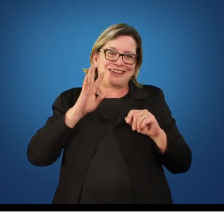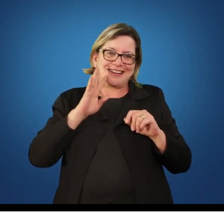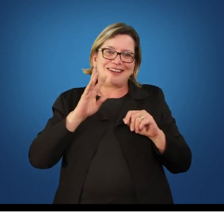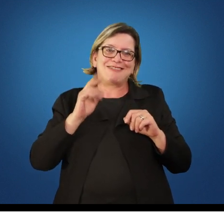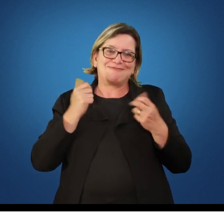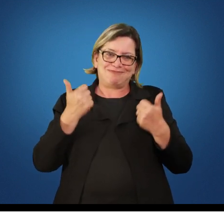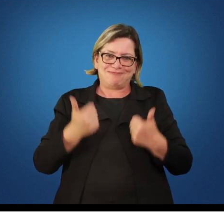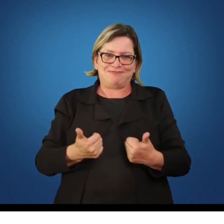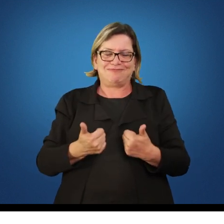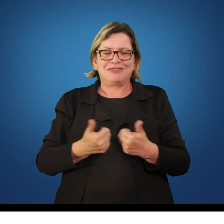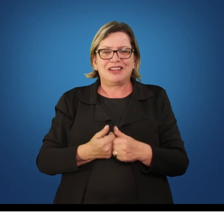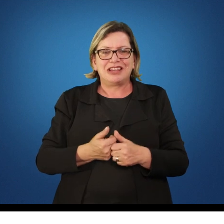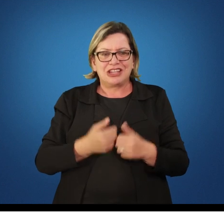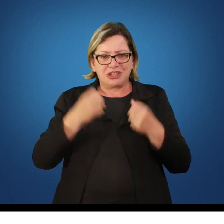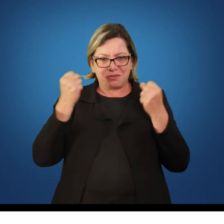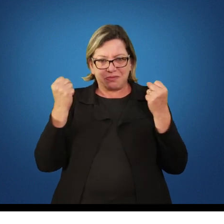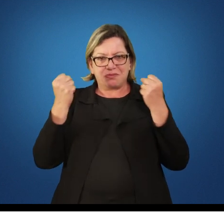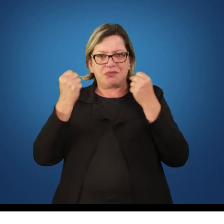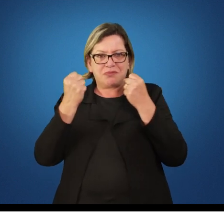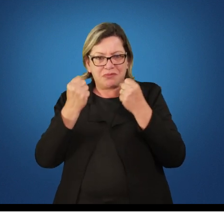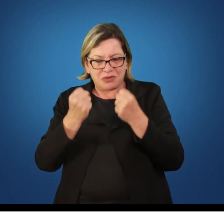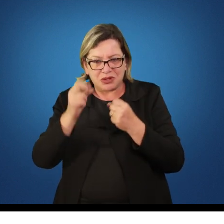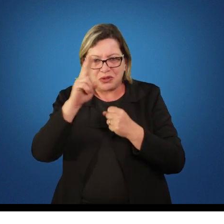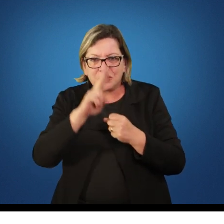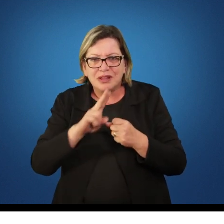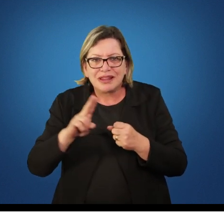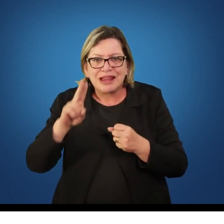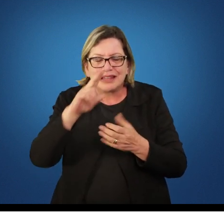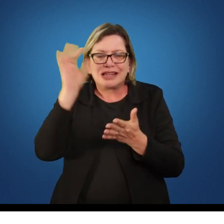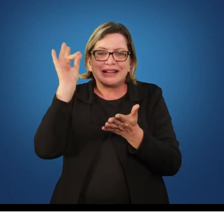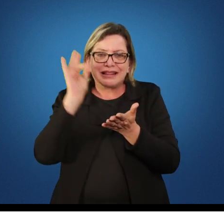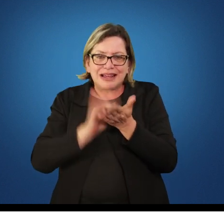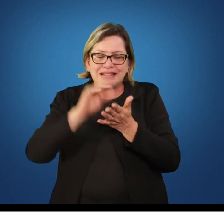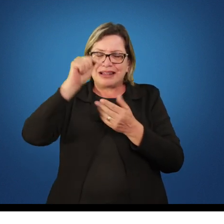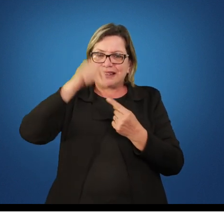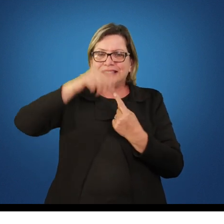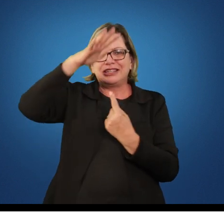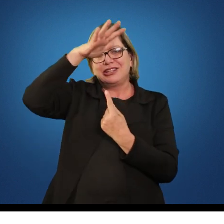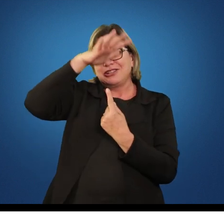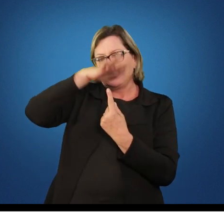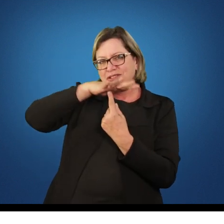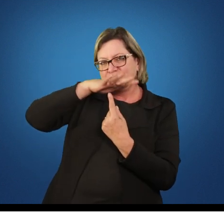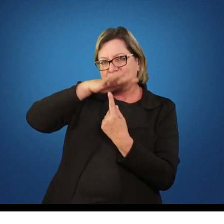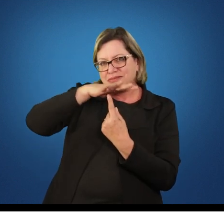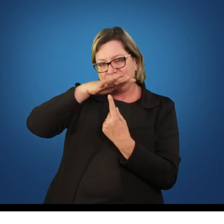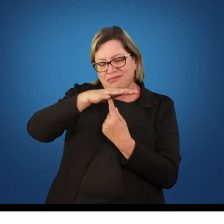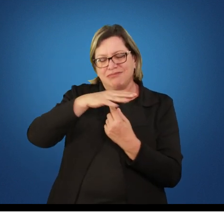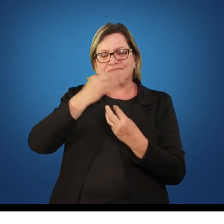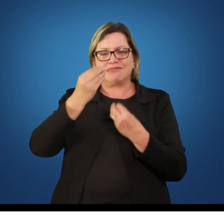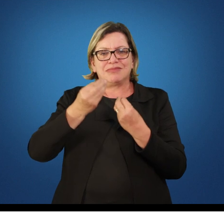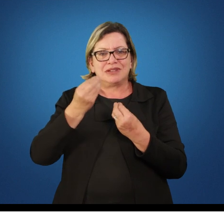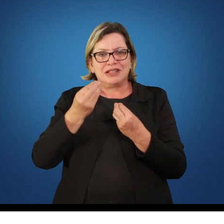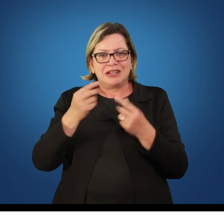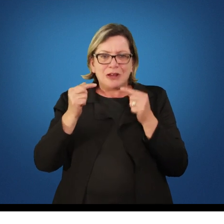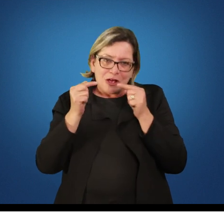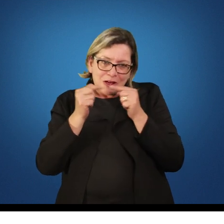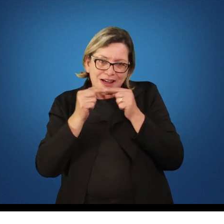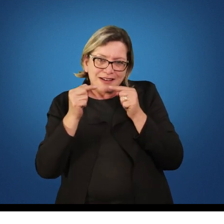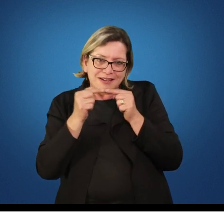que vai dar para encaixar com a nossa realidade aqui do Paraná para a nossa realidade educacional aqui da cidade